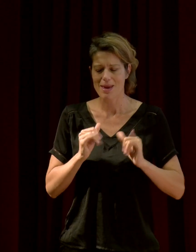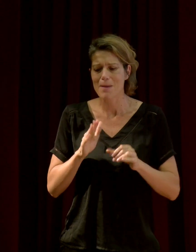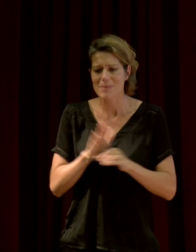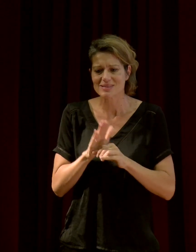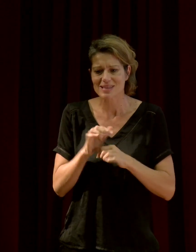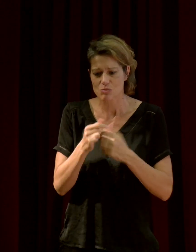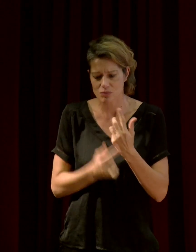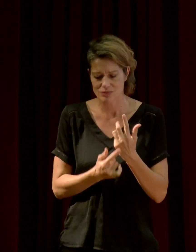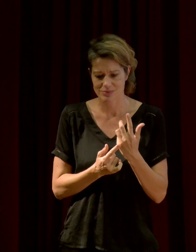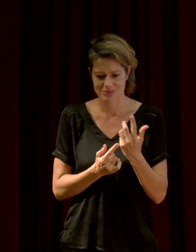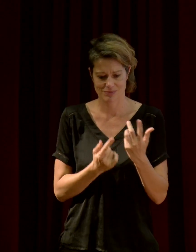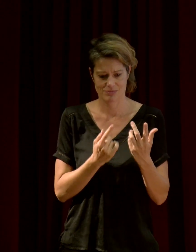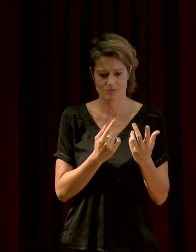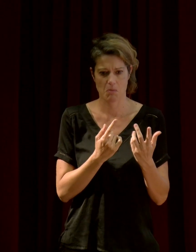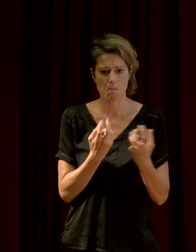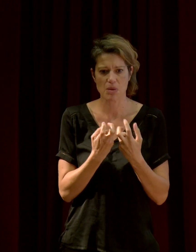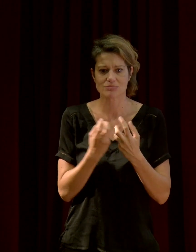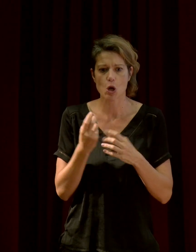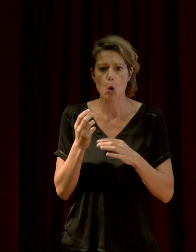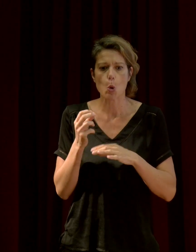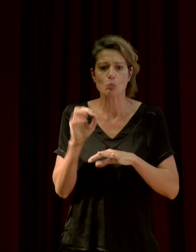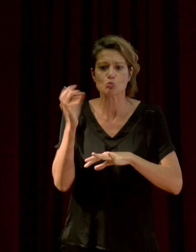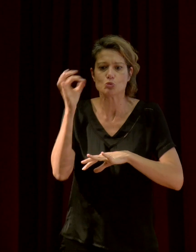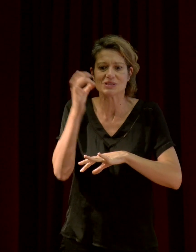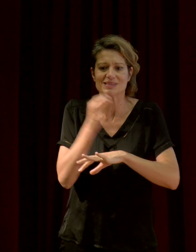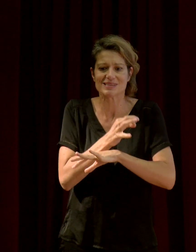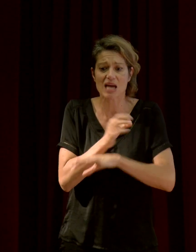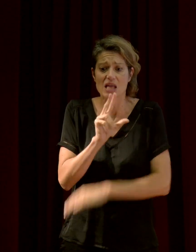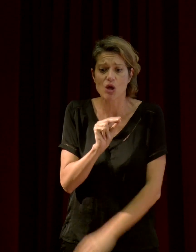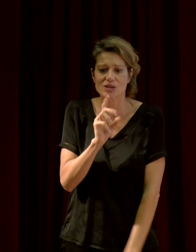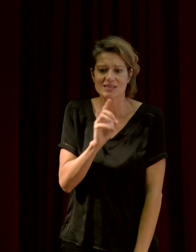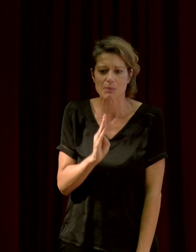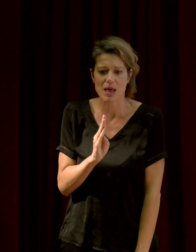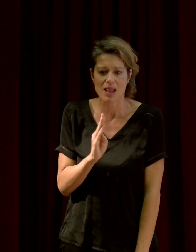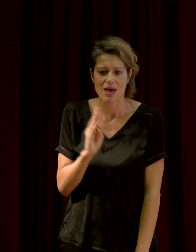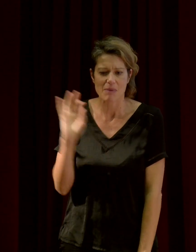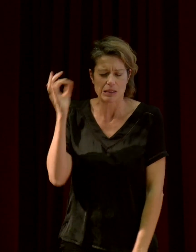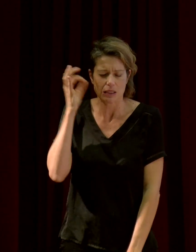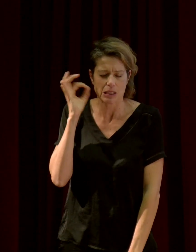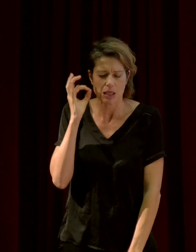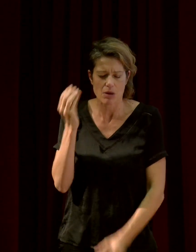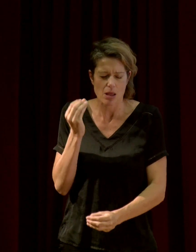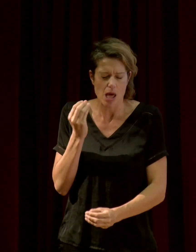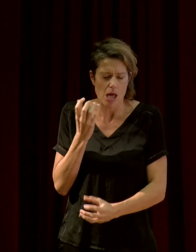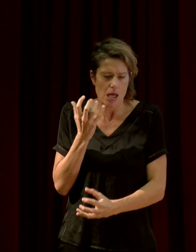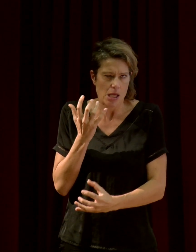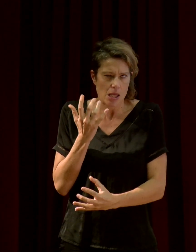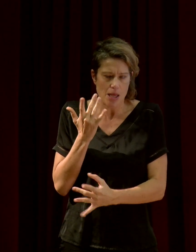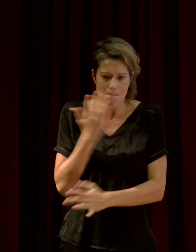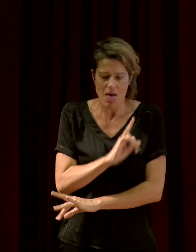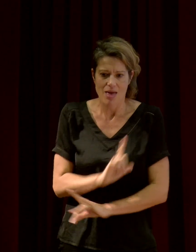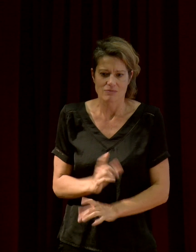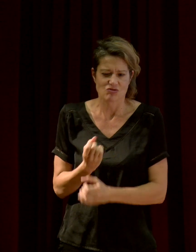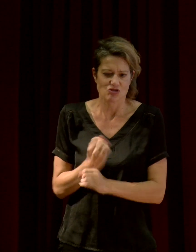qui est hyper désagréable. Le son d'un moustique, ça doit être 30 décibels, je ne sais pas. Je ne pas si vous aimez le son du moustique. Et voilà, il peut être très,